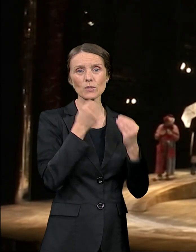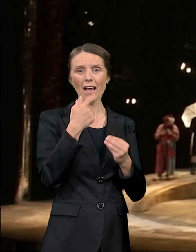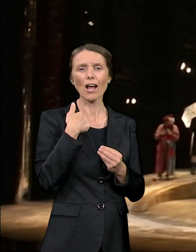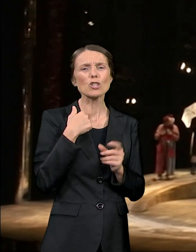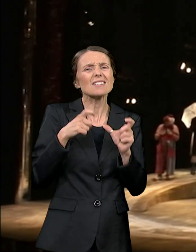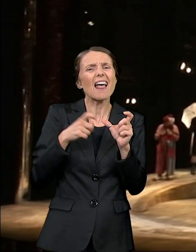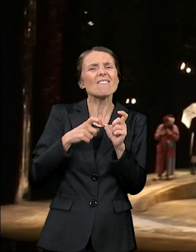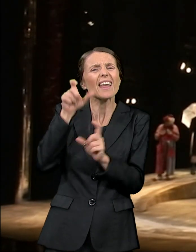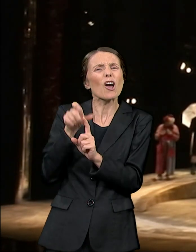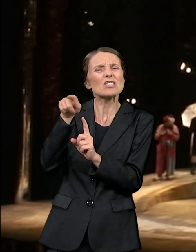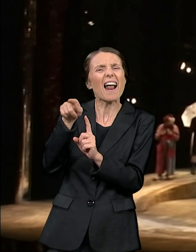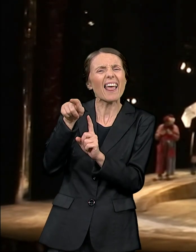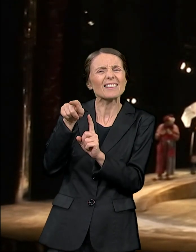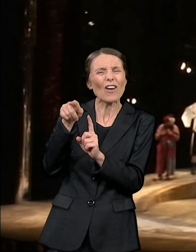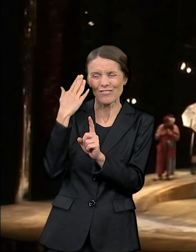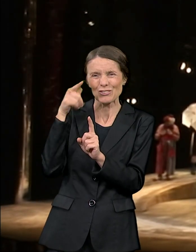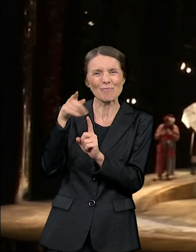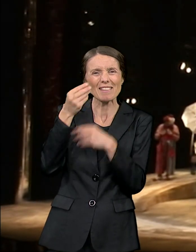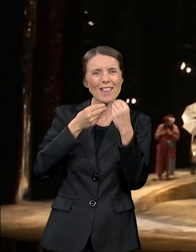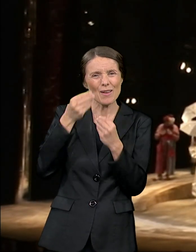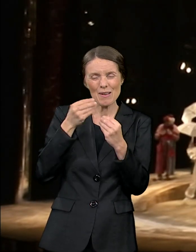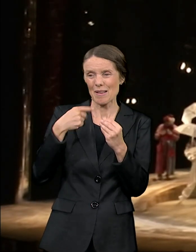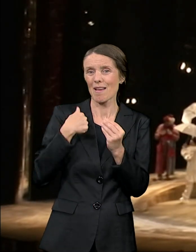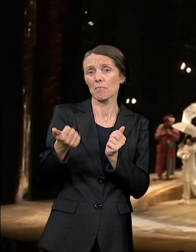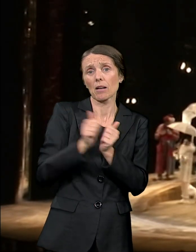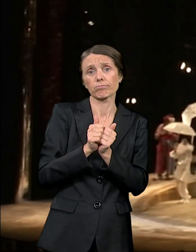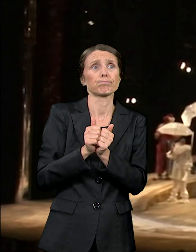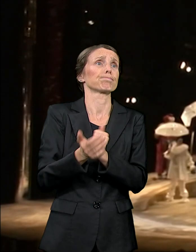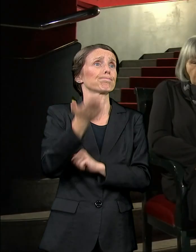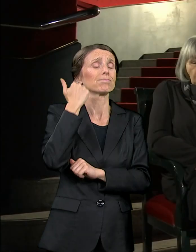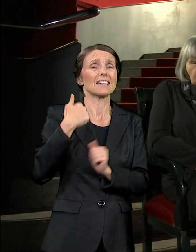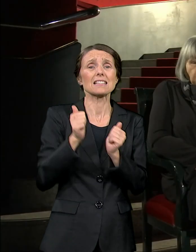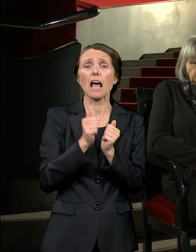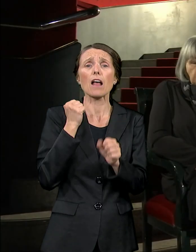predstova uradila za moju karijeru kostimografsku.